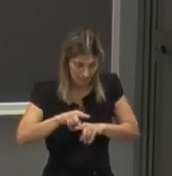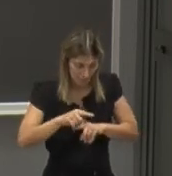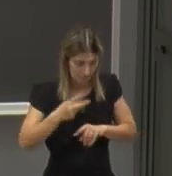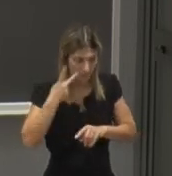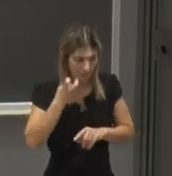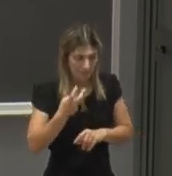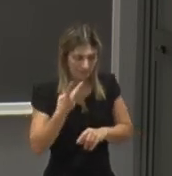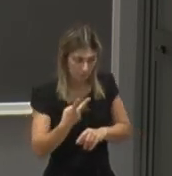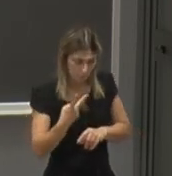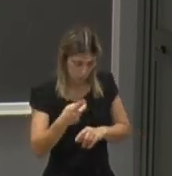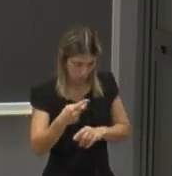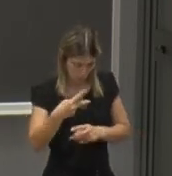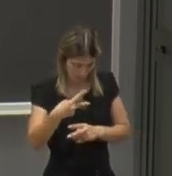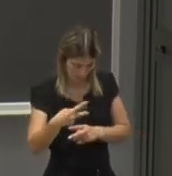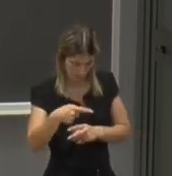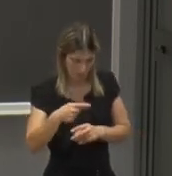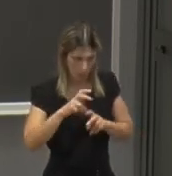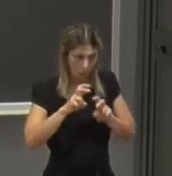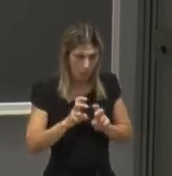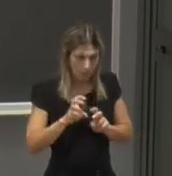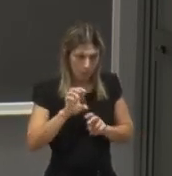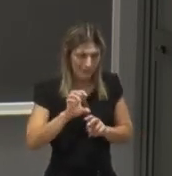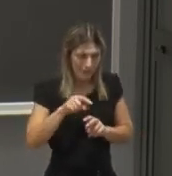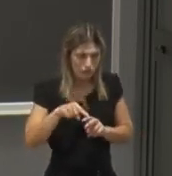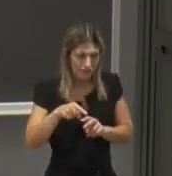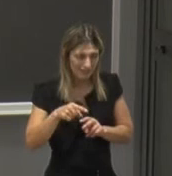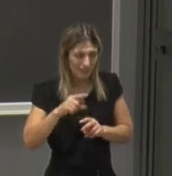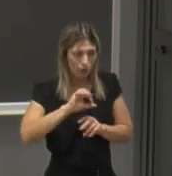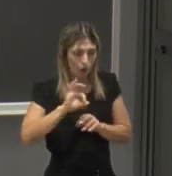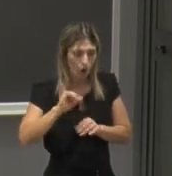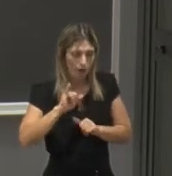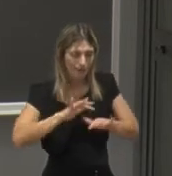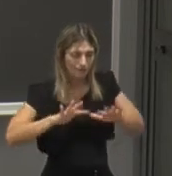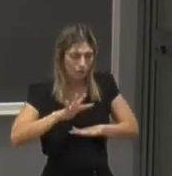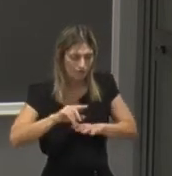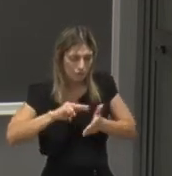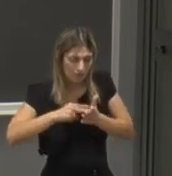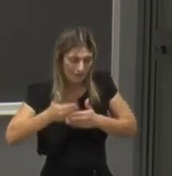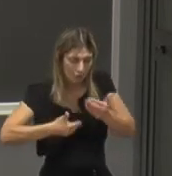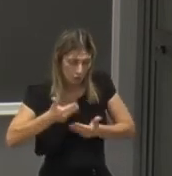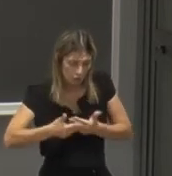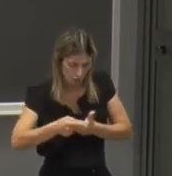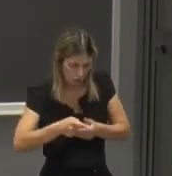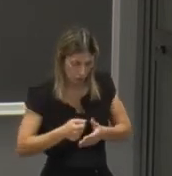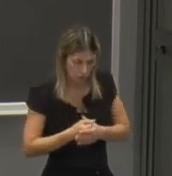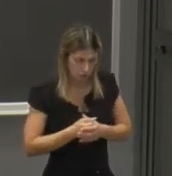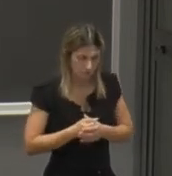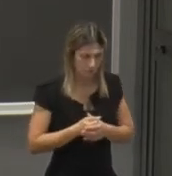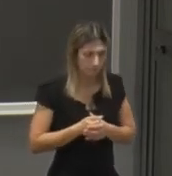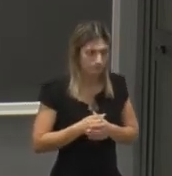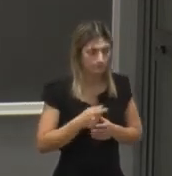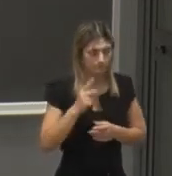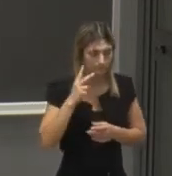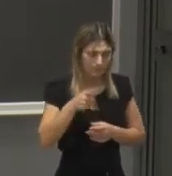curricula uno in computer engineering e l'altro in information technology computer engineering diciamo è più